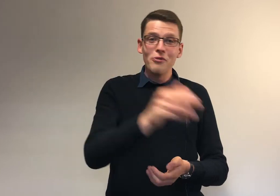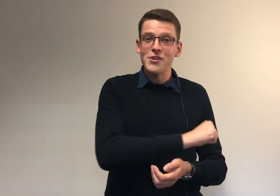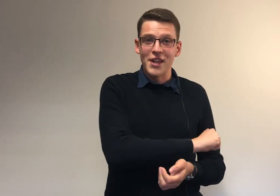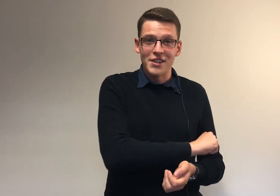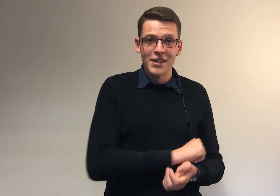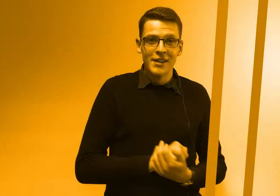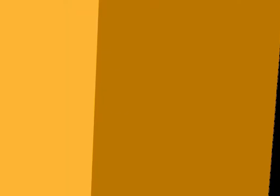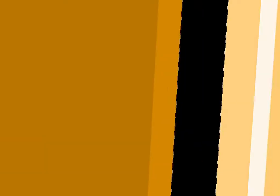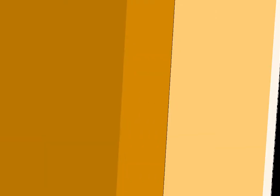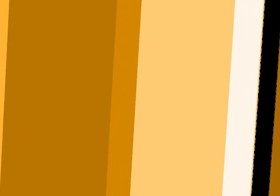visionnage.